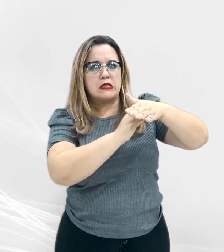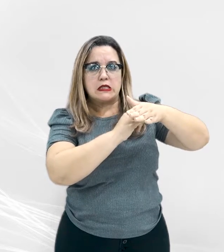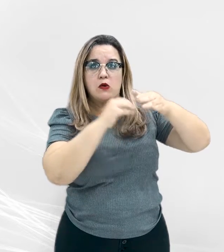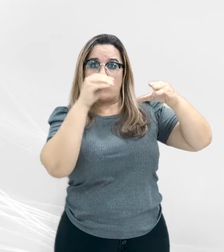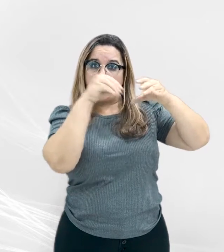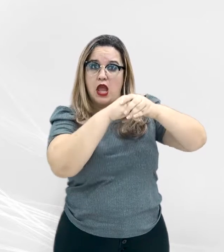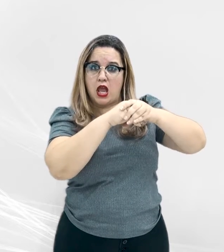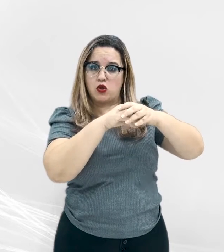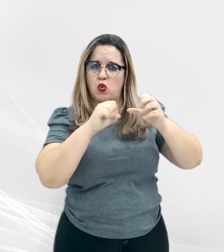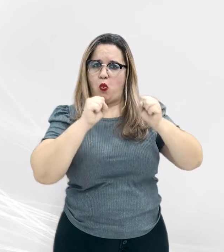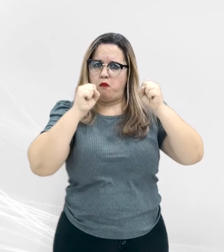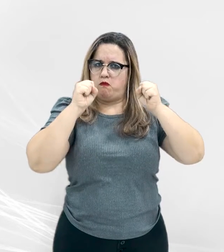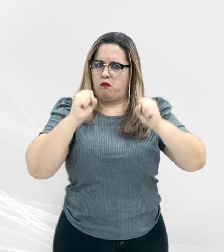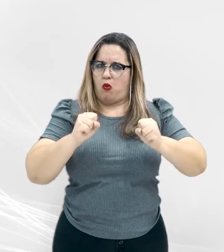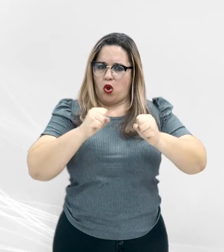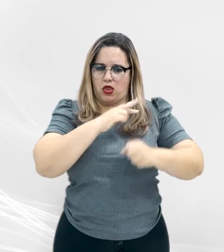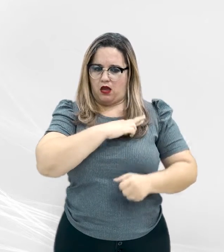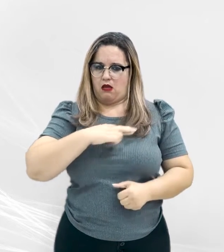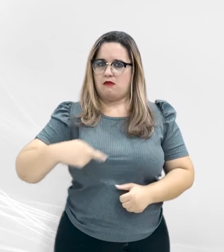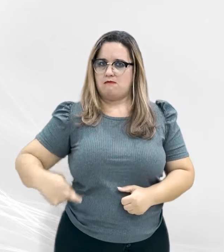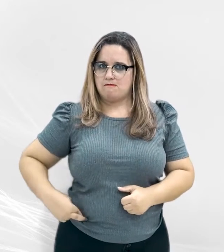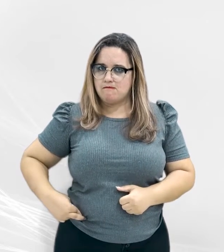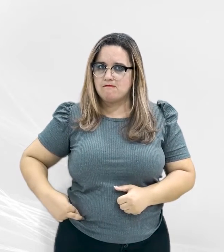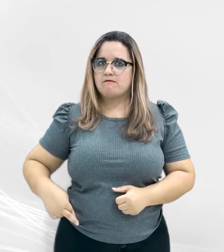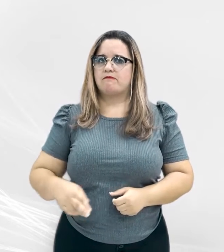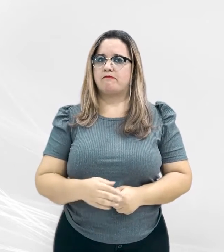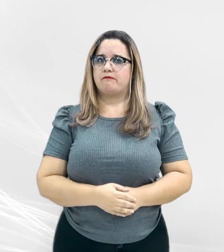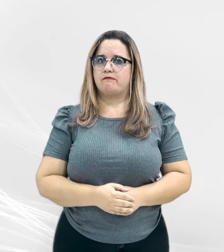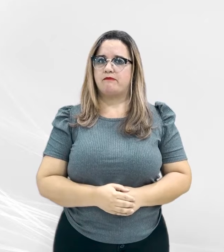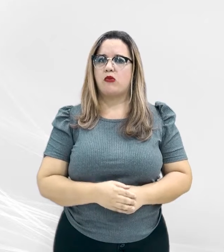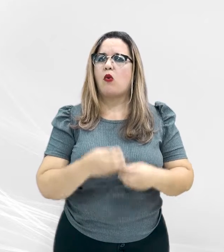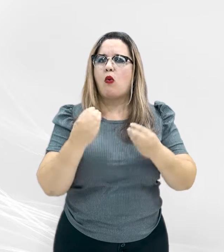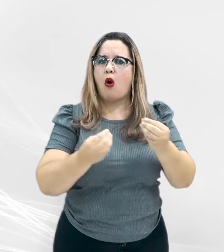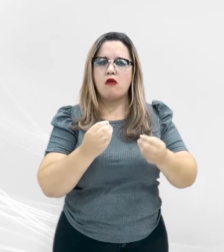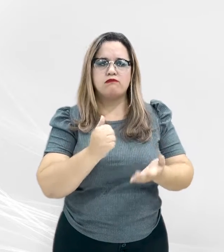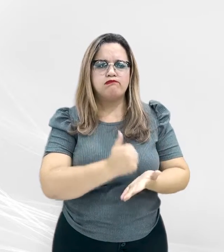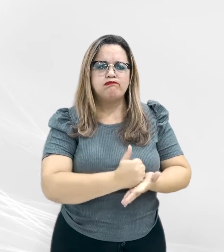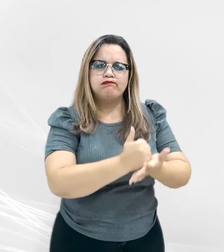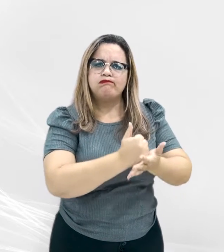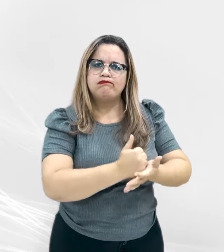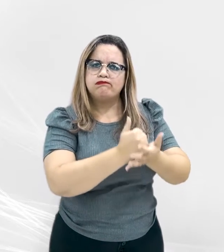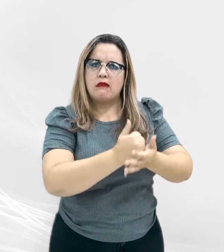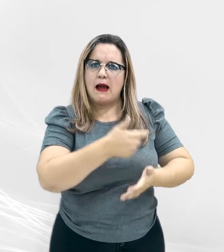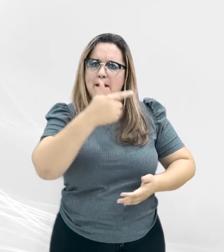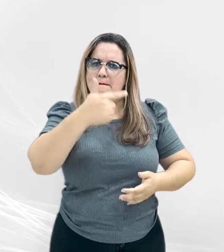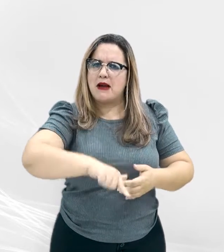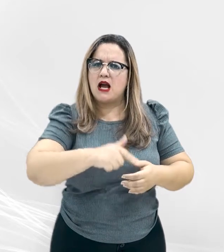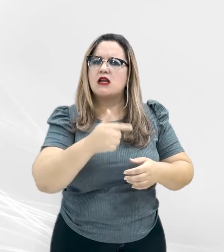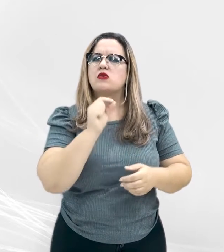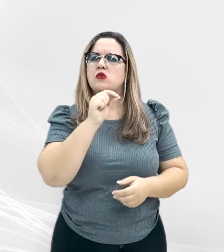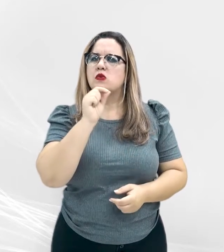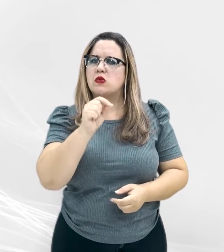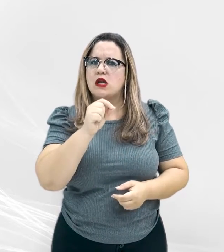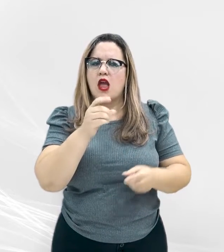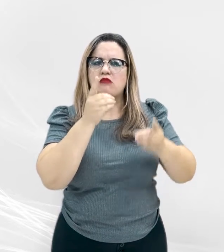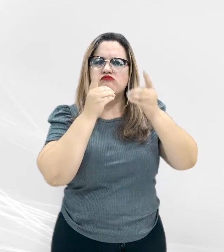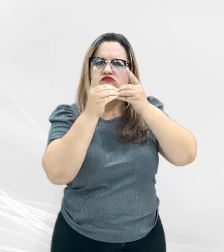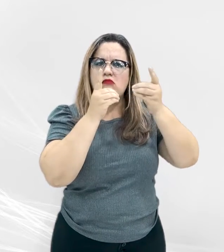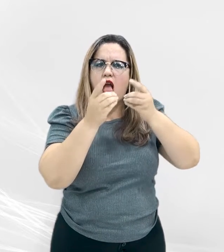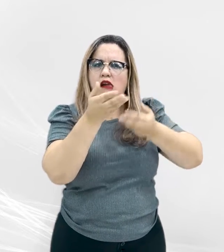republicanos com respeito, equilíbrio e cooperação mútuos, amparando-se, ademais e, sobretudo, no diálogo